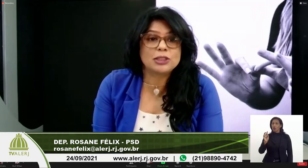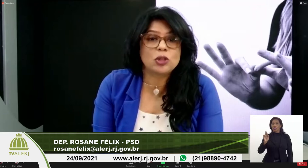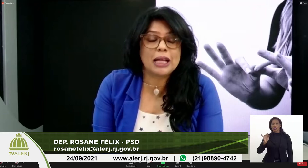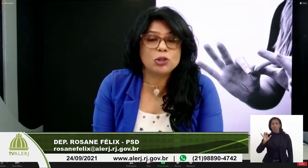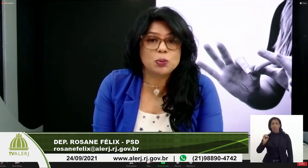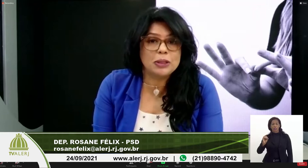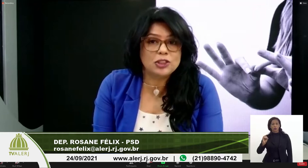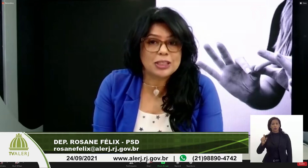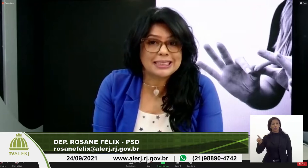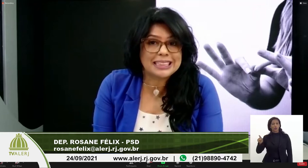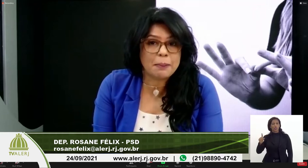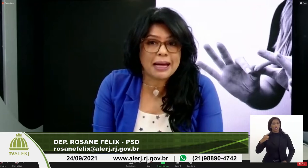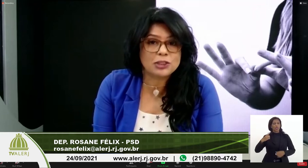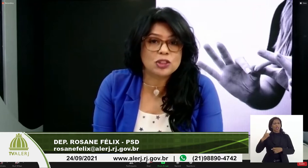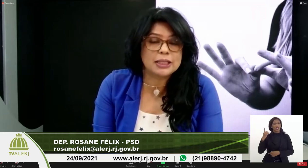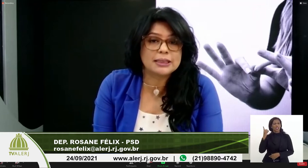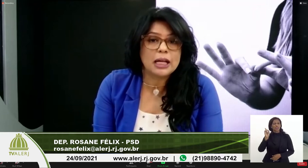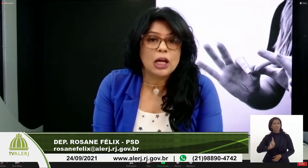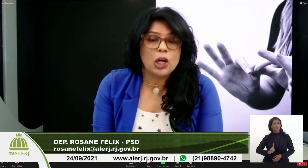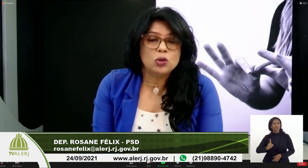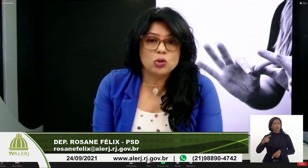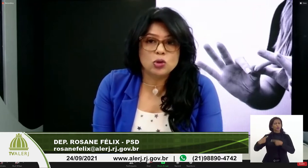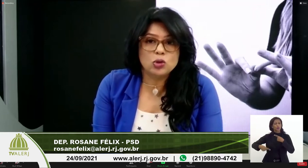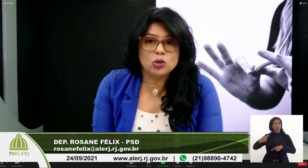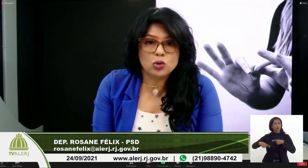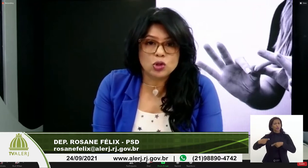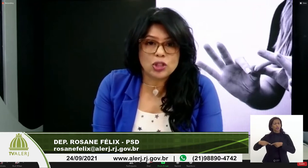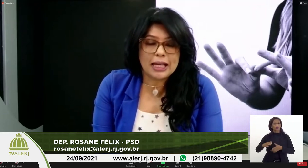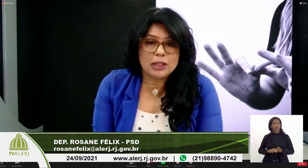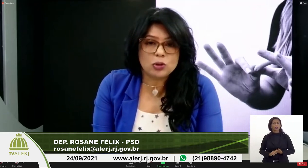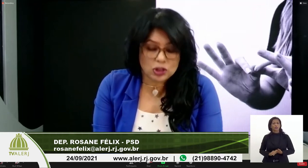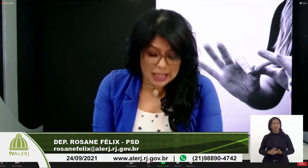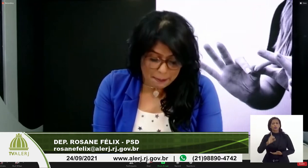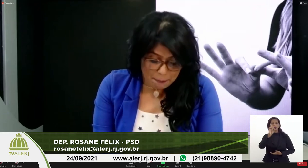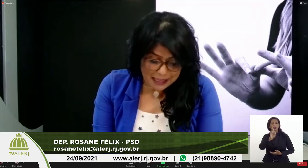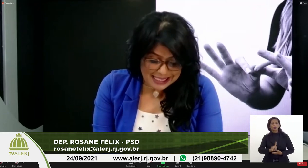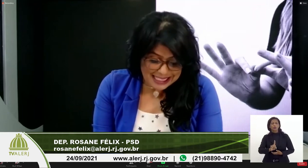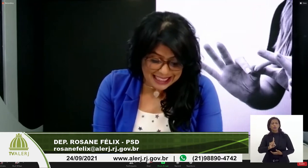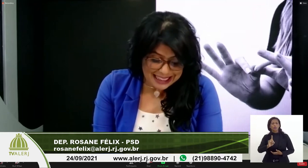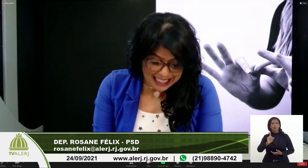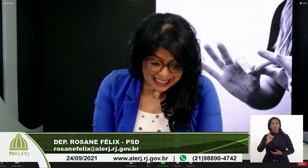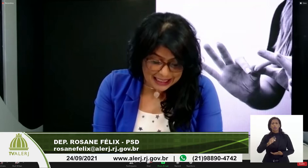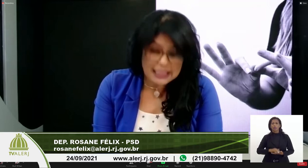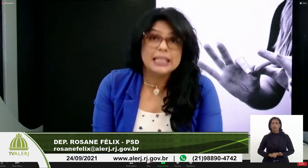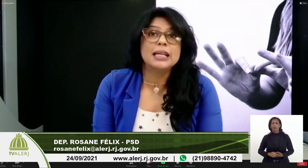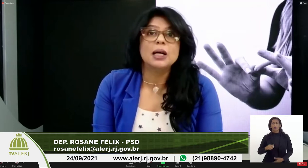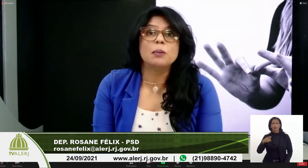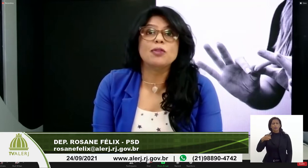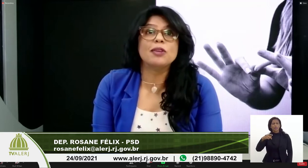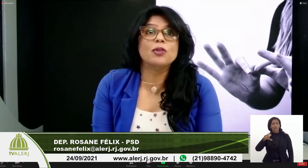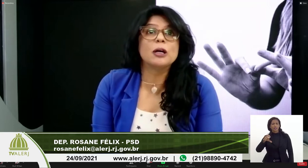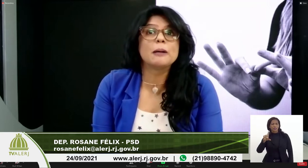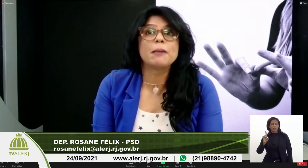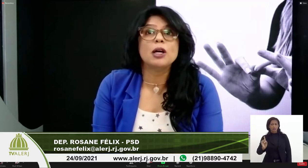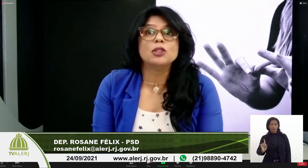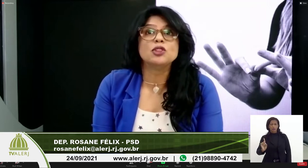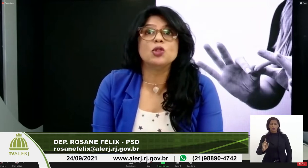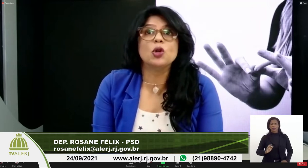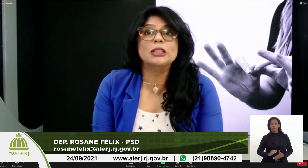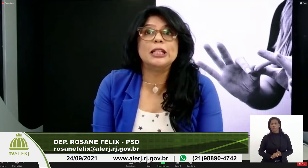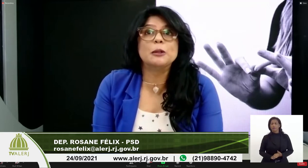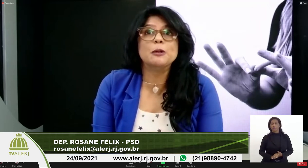diretor nacional de políticas temáticas dos direitos da PCD. Por favor,